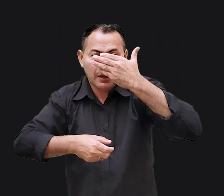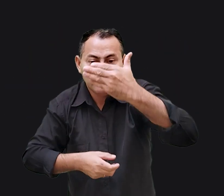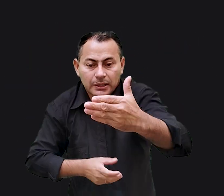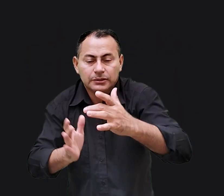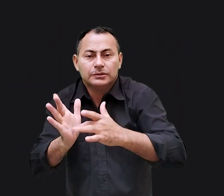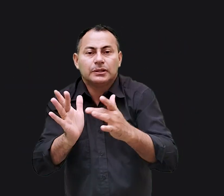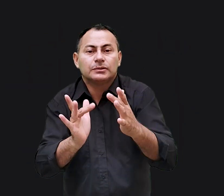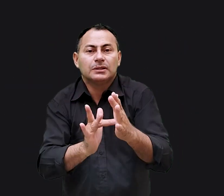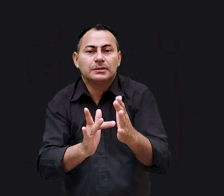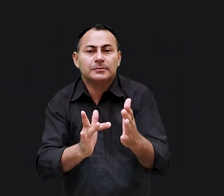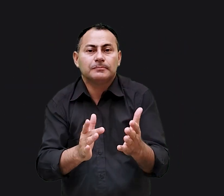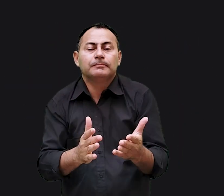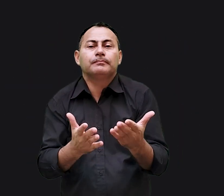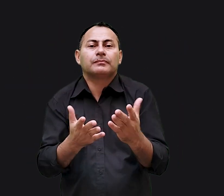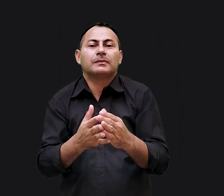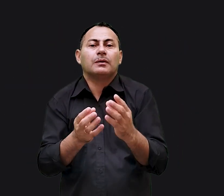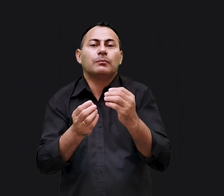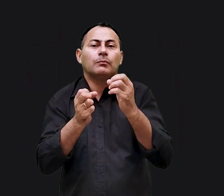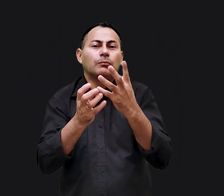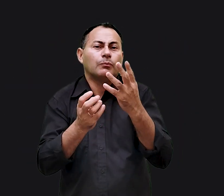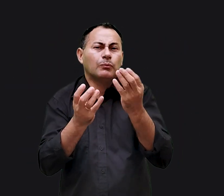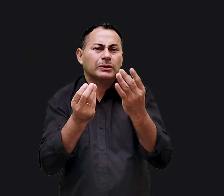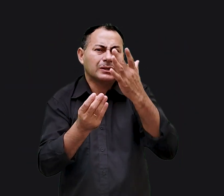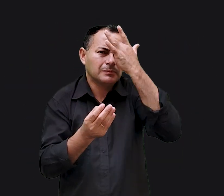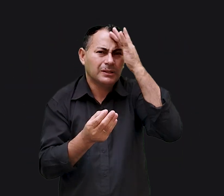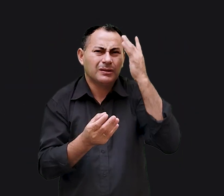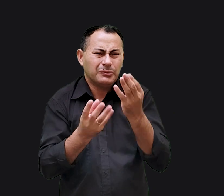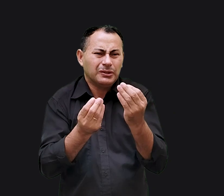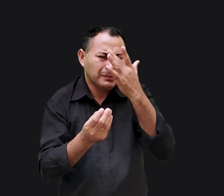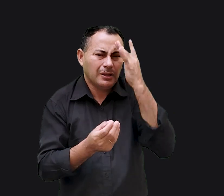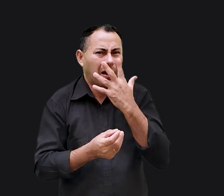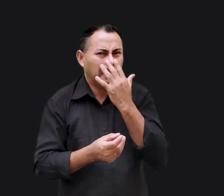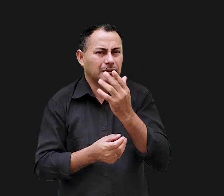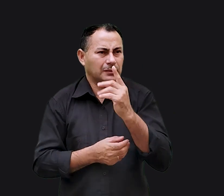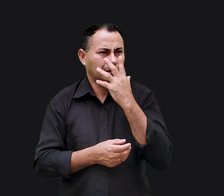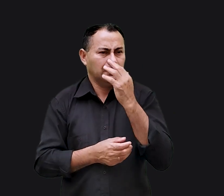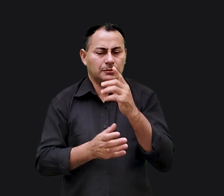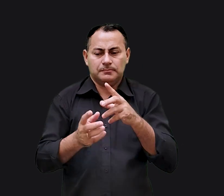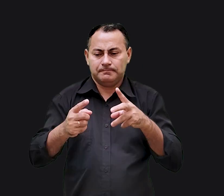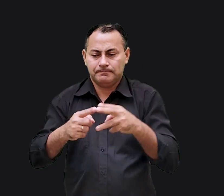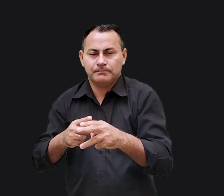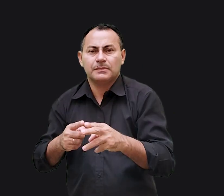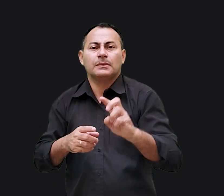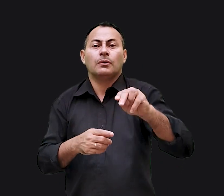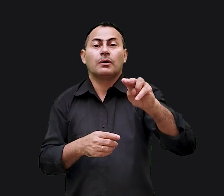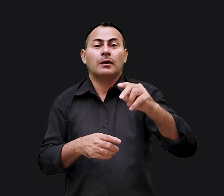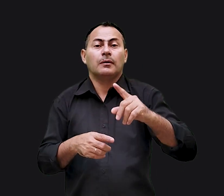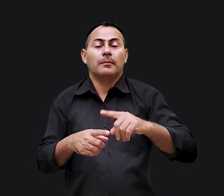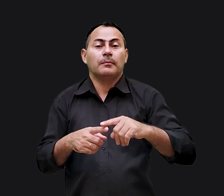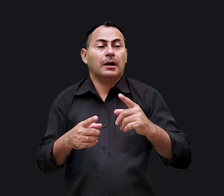bem na frente de Jesus. Muitos podem achar que Jesus não deveria ser interrompido nunca.